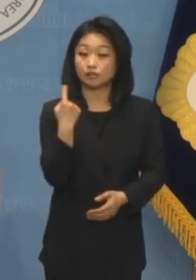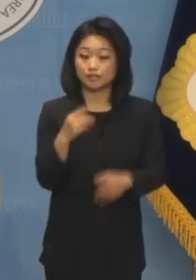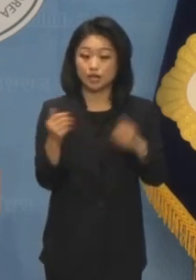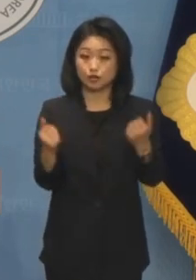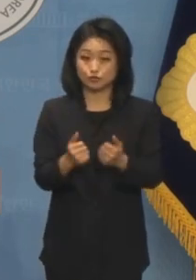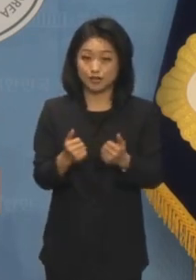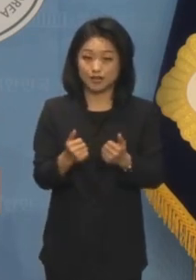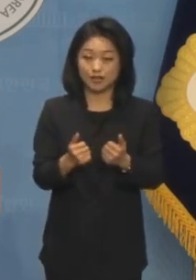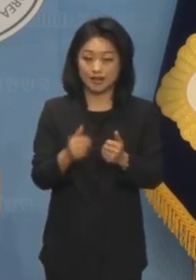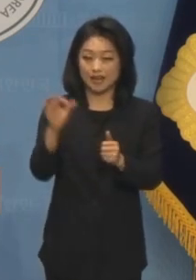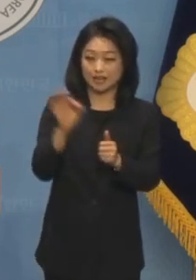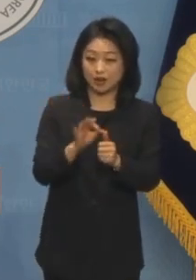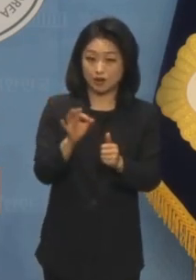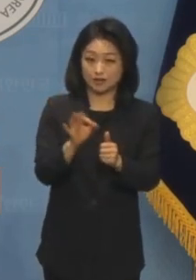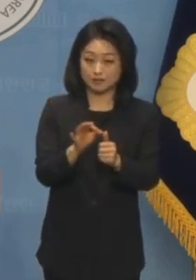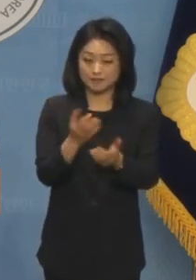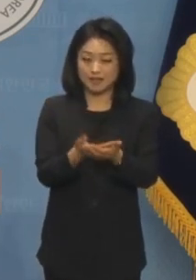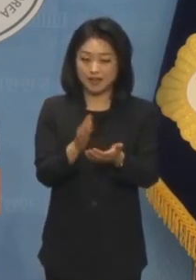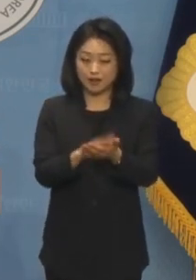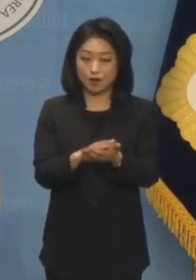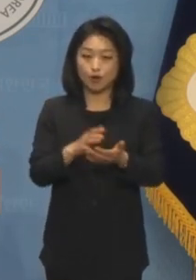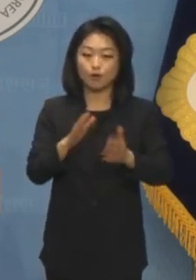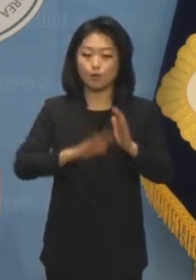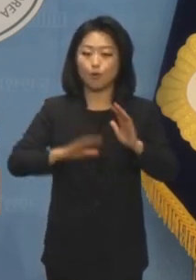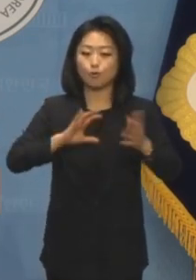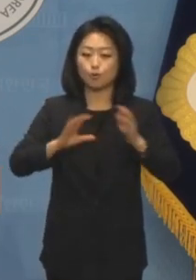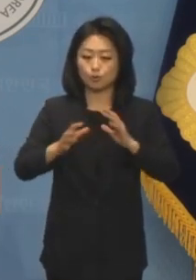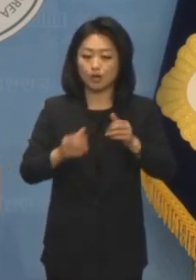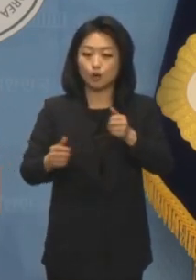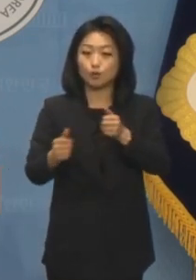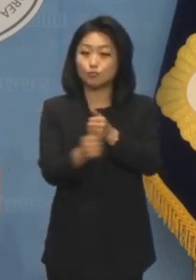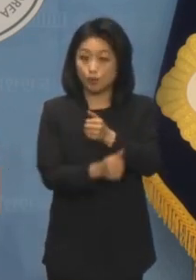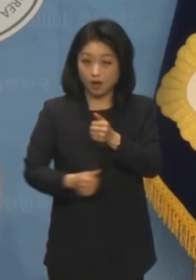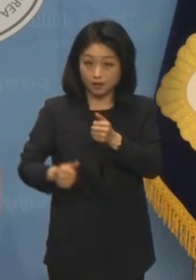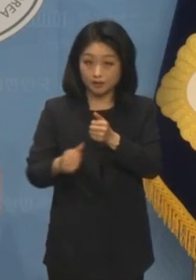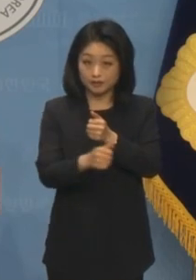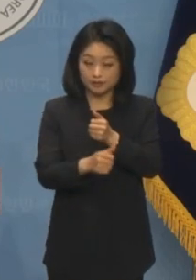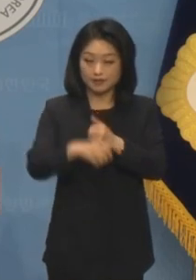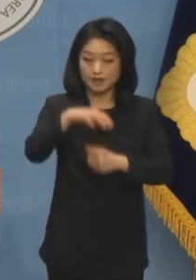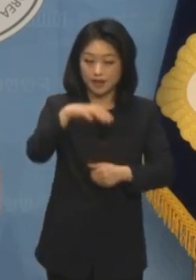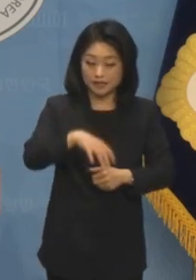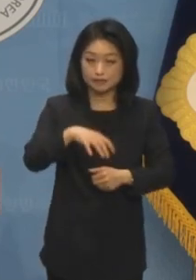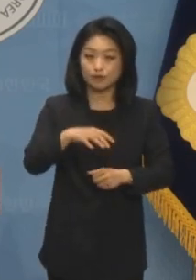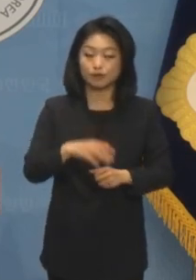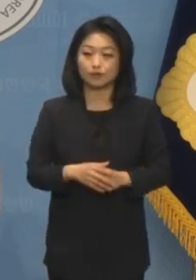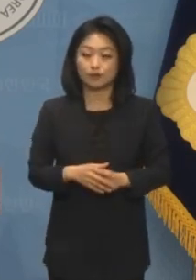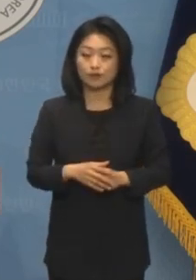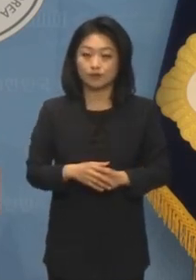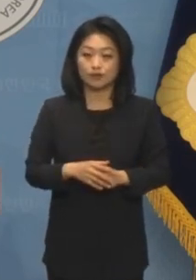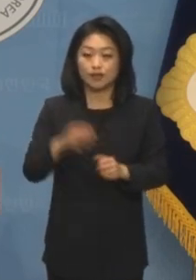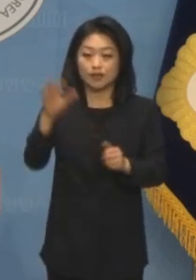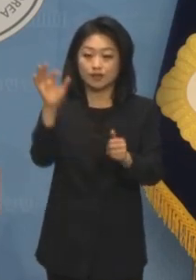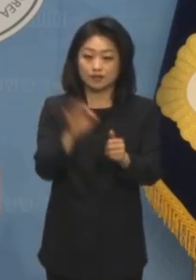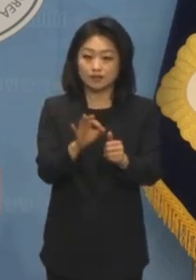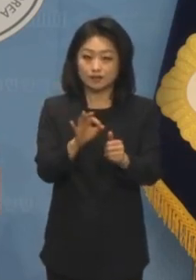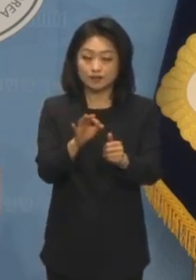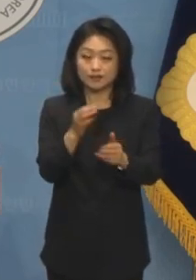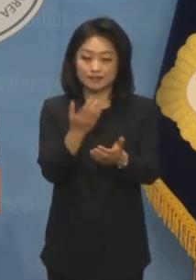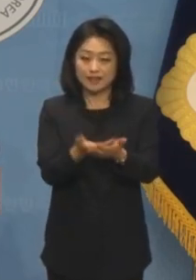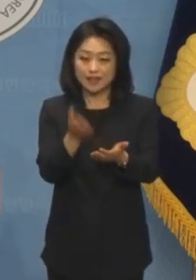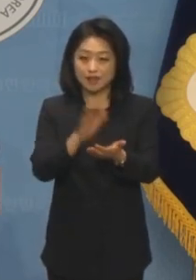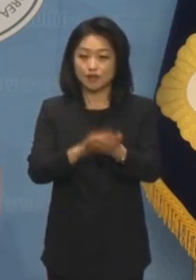연금개혁특위공론화위원회가 500여 명의 시민대표단의 토론 결과를 국회 연금특위에 보고했습니다.